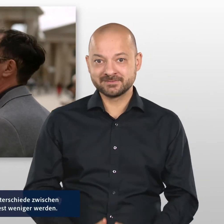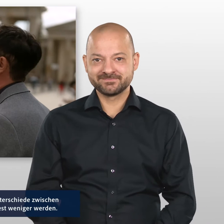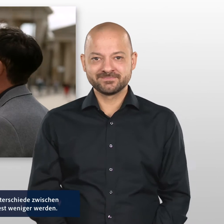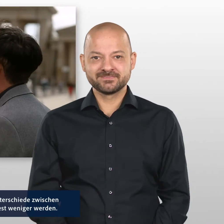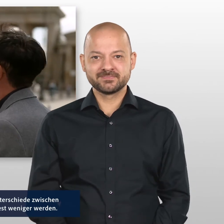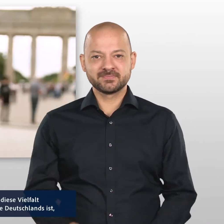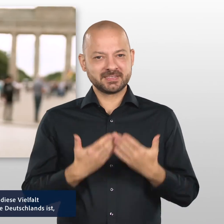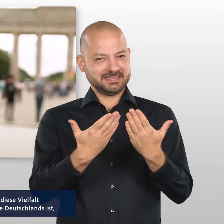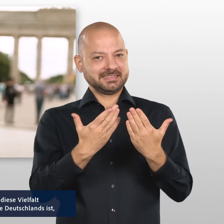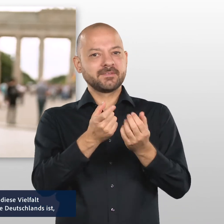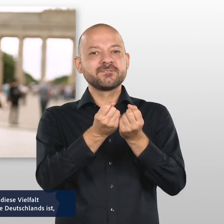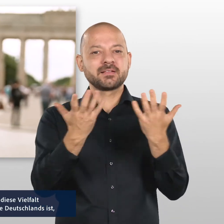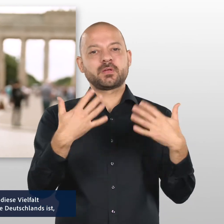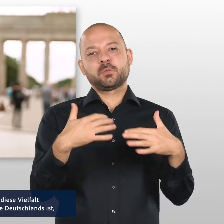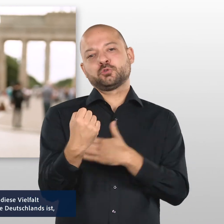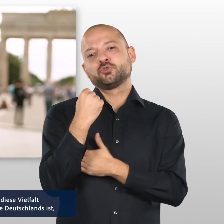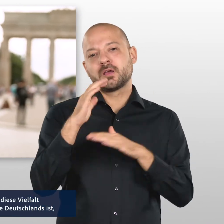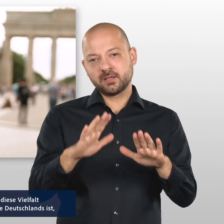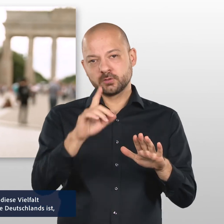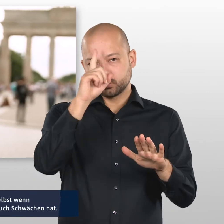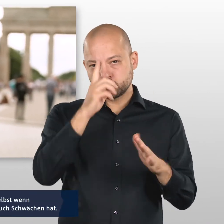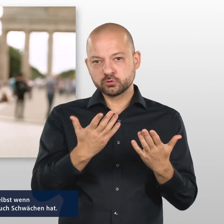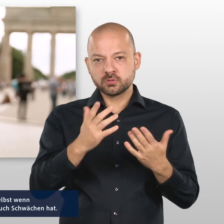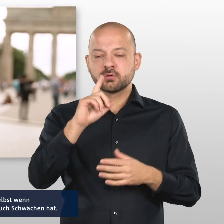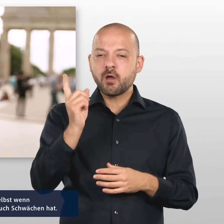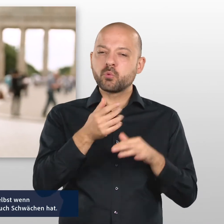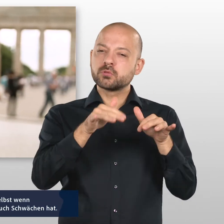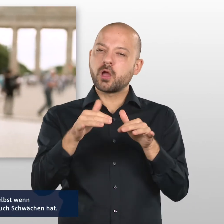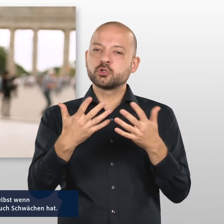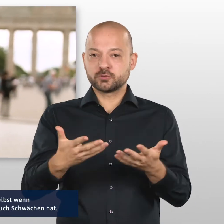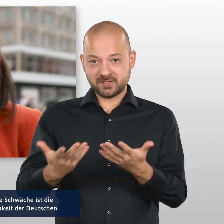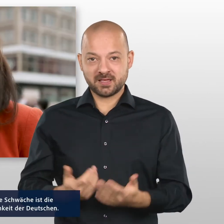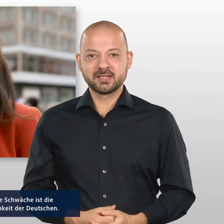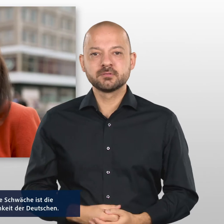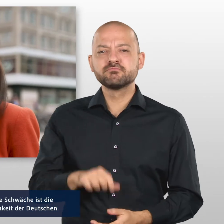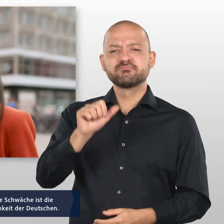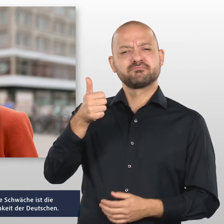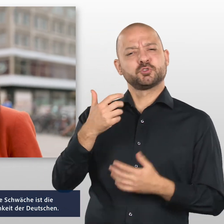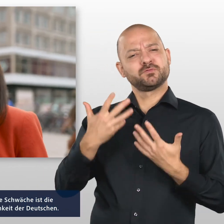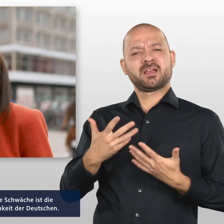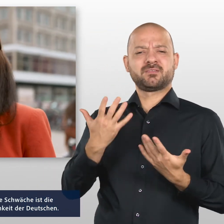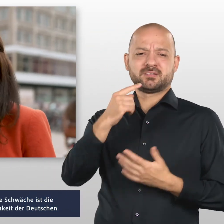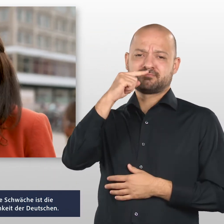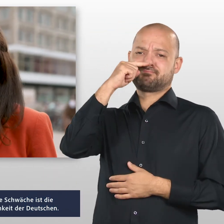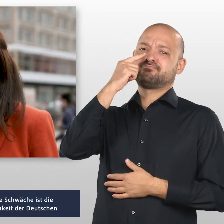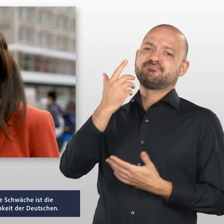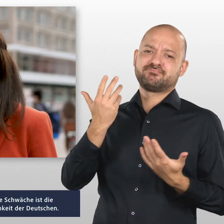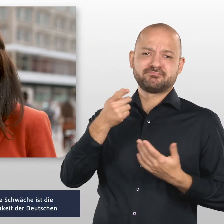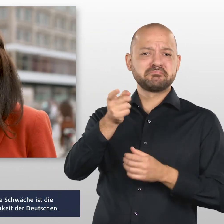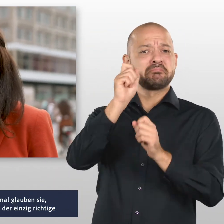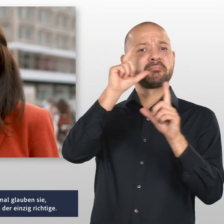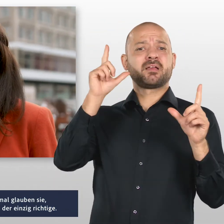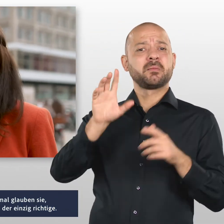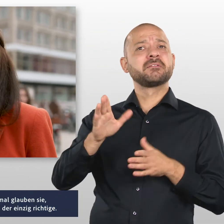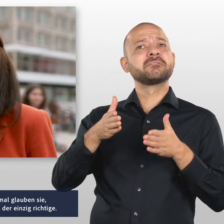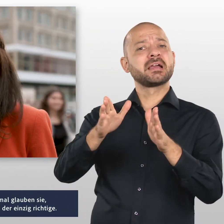weniger werden, weil diese Vielfalt eine Stärke Deutschlands ist, selbst wenn das Land auch Schwächen hat. Die größte Schwäche ist die Überheblichkeit der